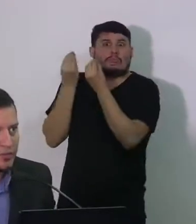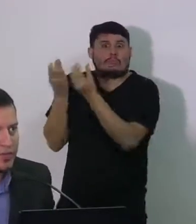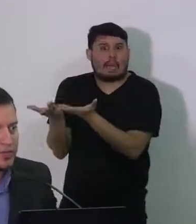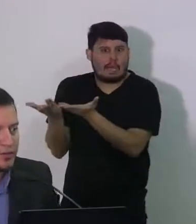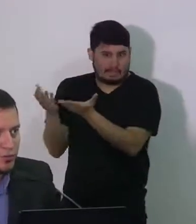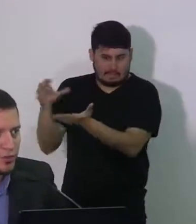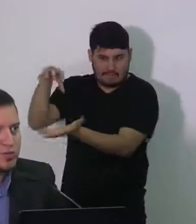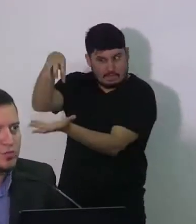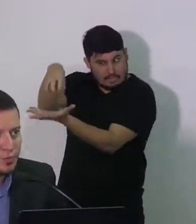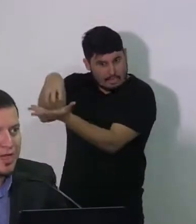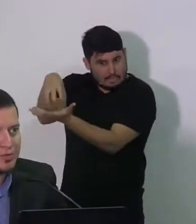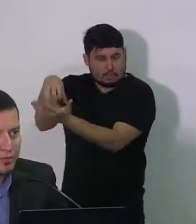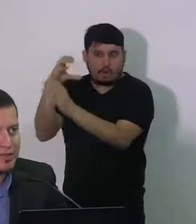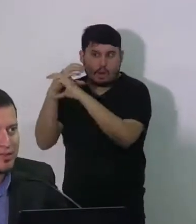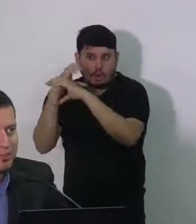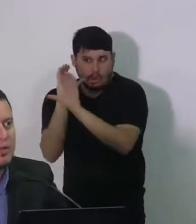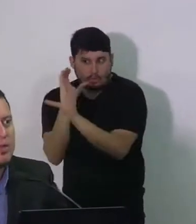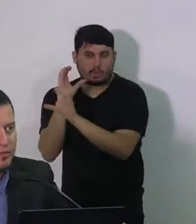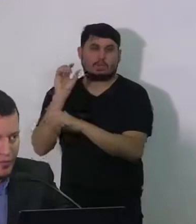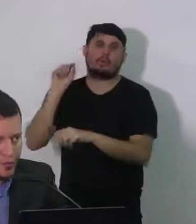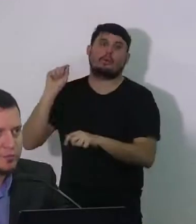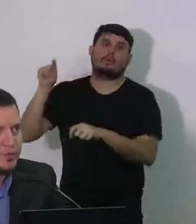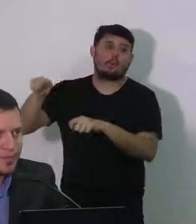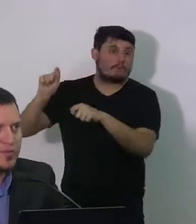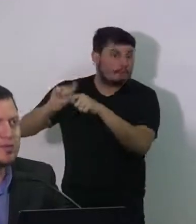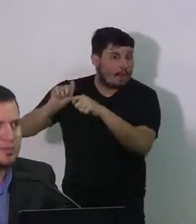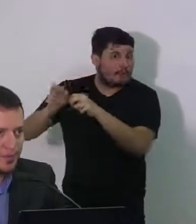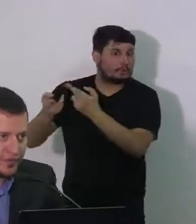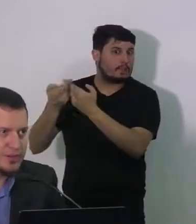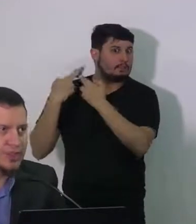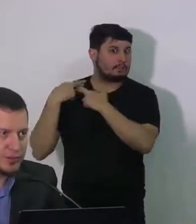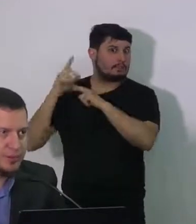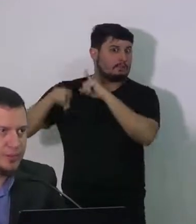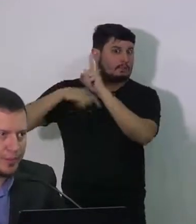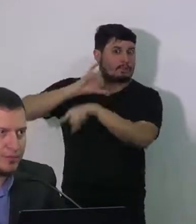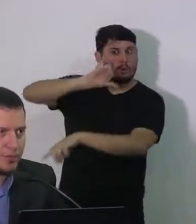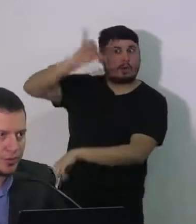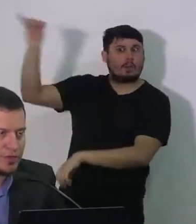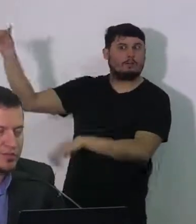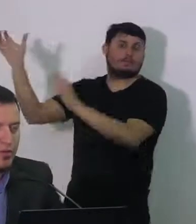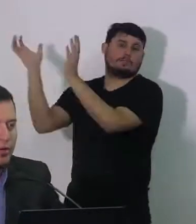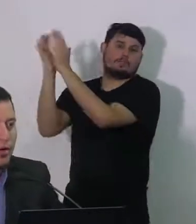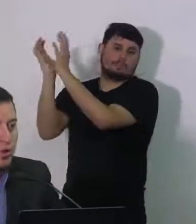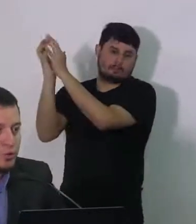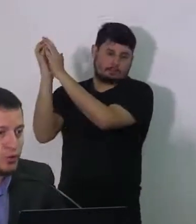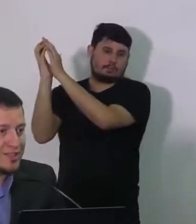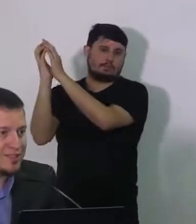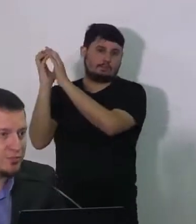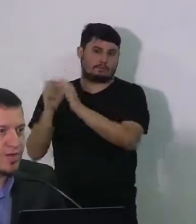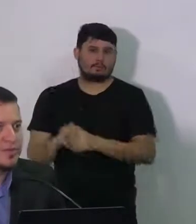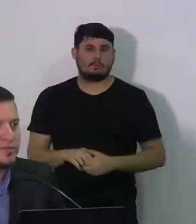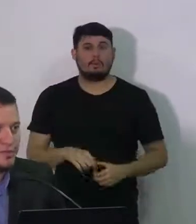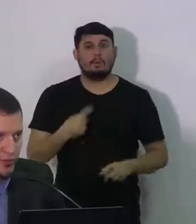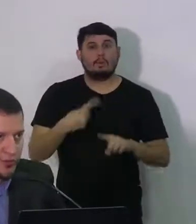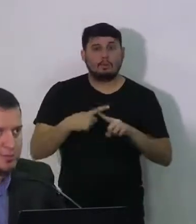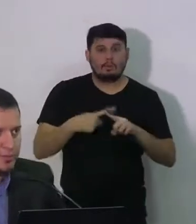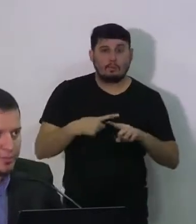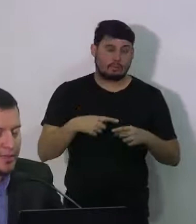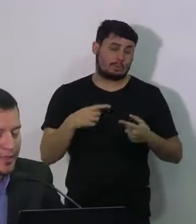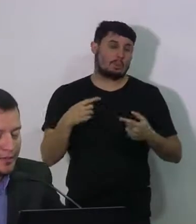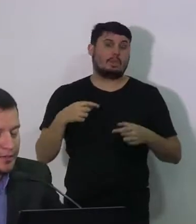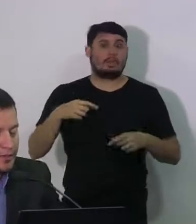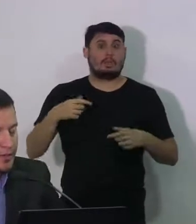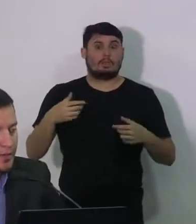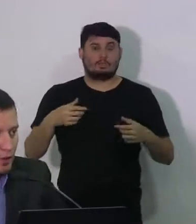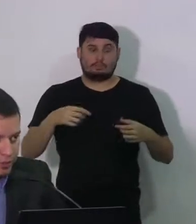privados estão fazendo então o nosso segundo caso por exemplo veio do hospital privado foi validado também pelo laboratório central o nosso terceiro caso foi de